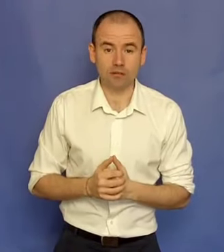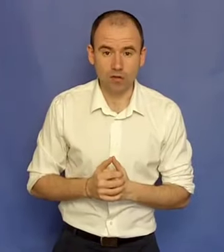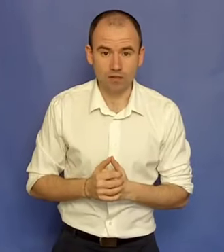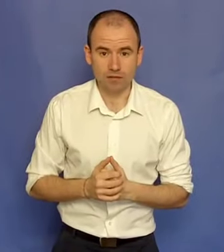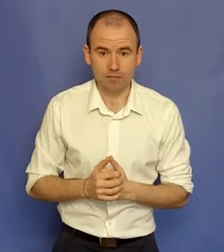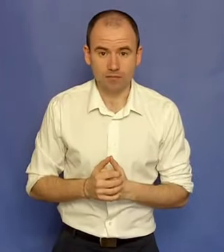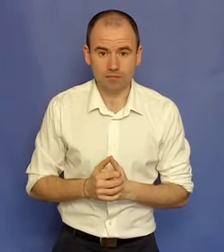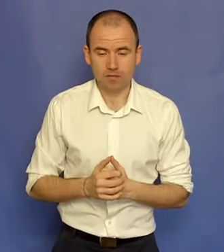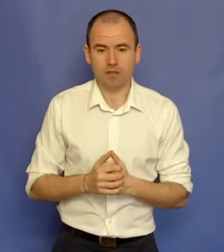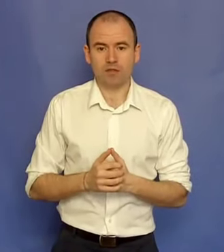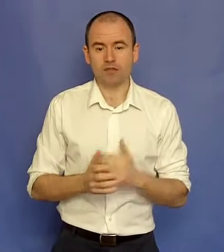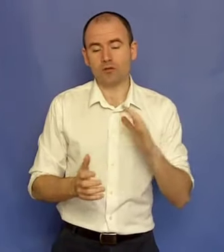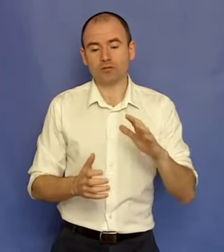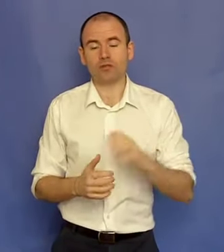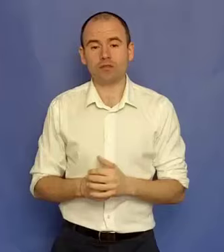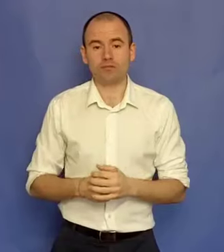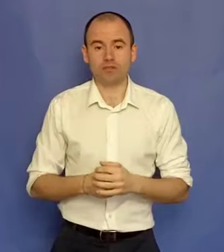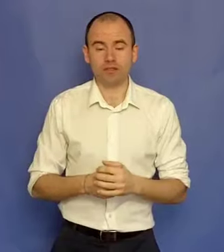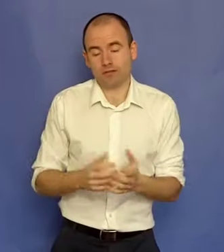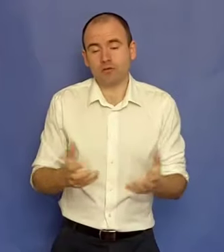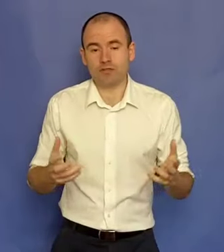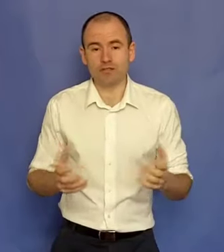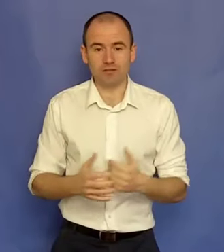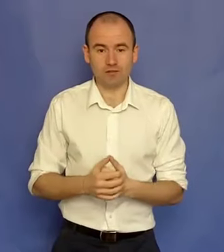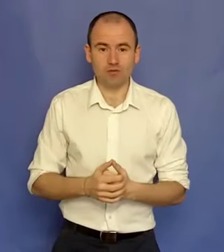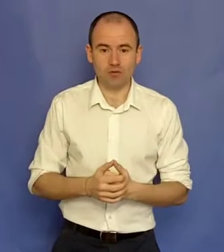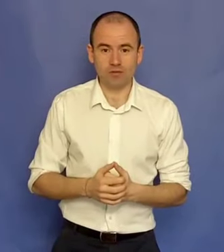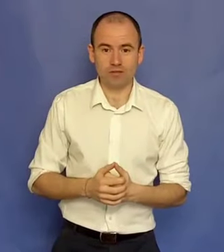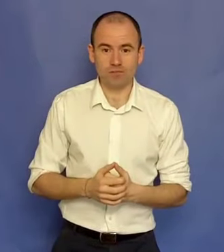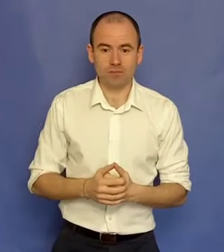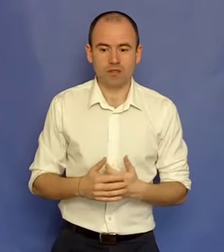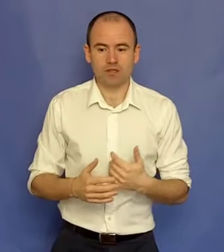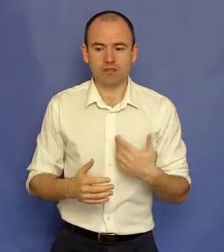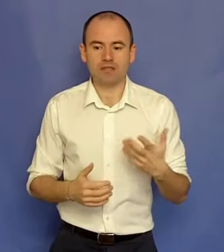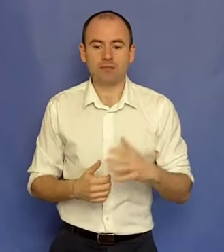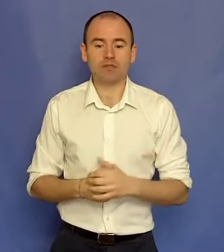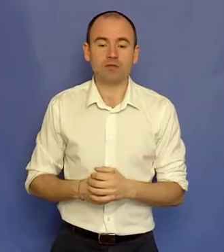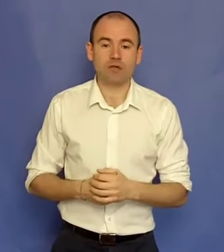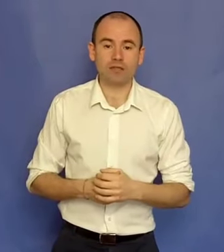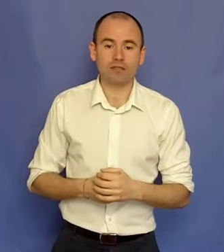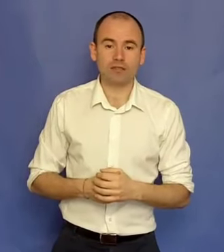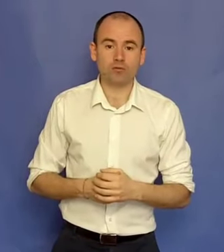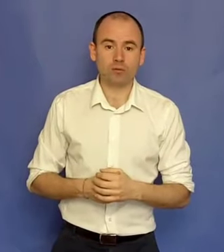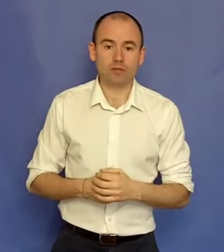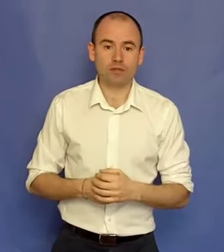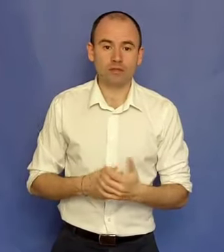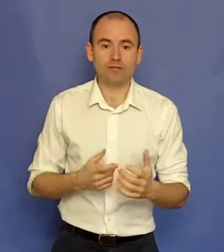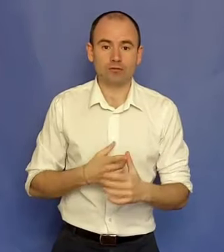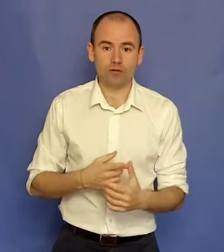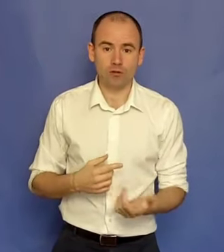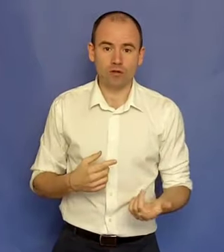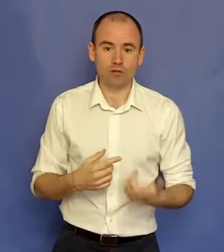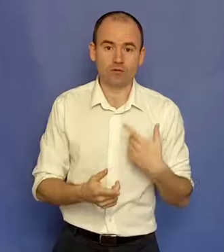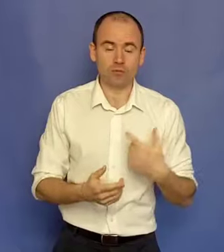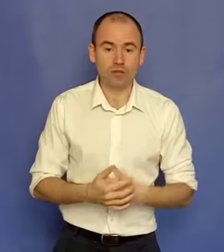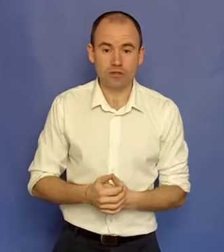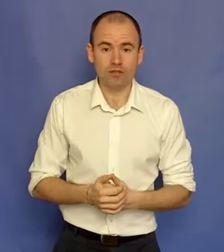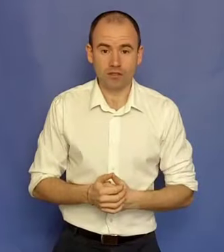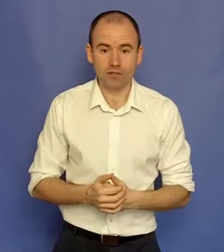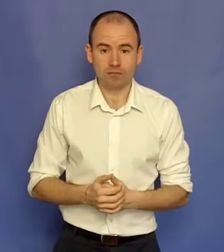de educație. Și trebuie să nu te simți jignit sau jignită când spun lucrul ăsta. Când zic lipsit de educație, nu spun că n-ai fost la școală sau că nu-ți place să citești,